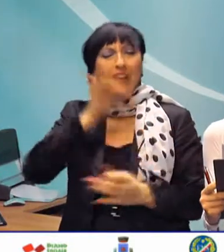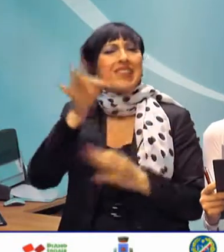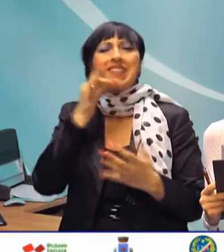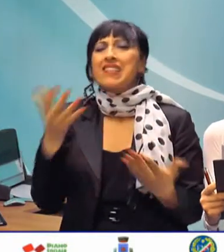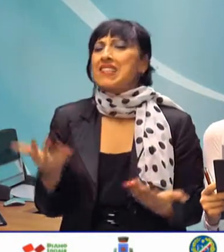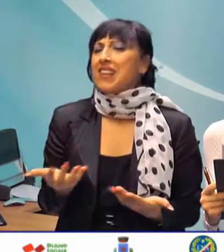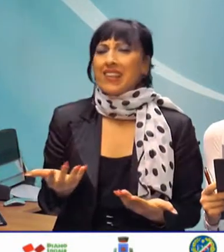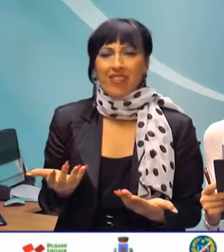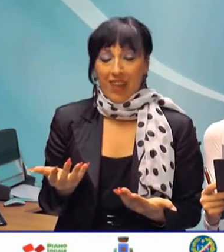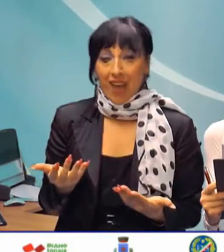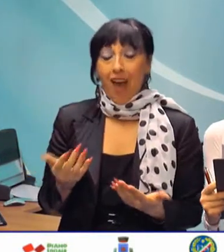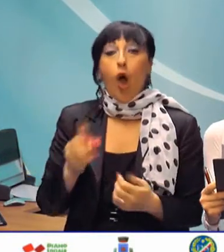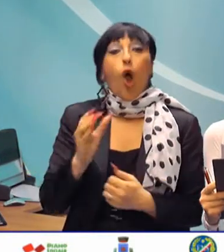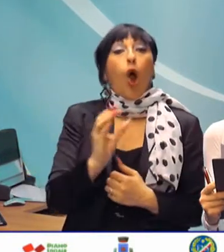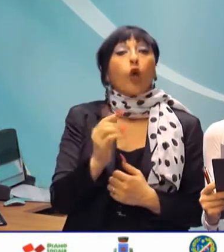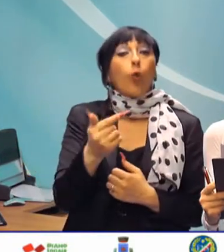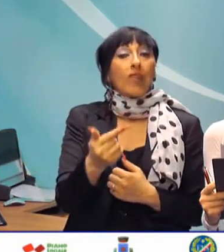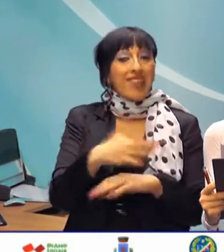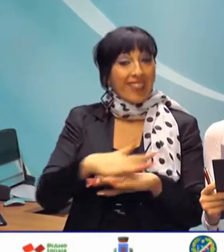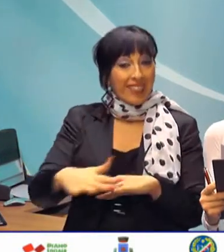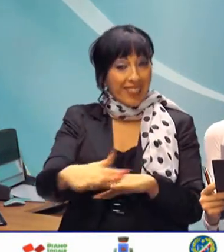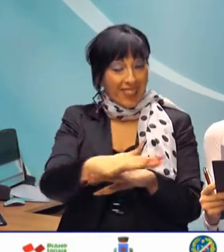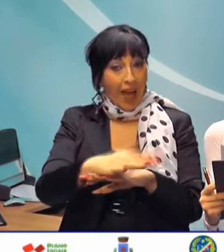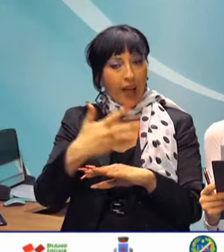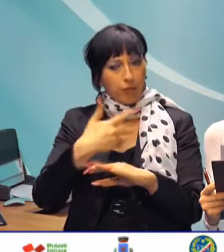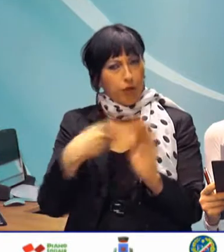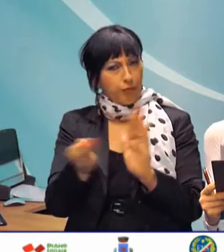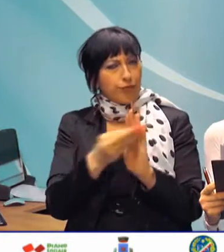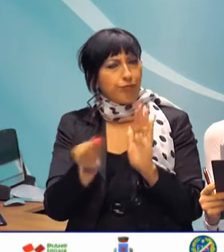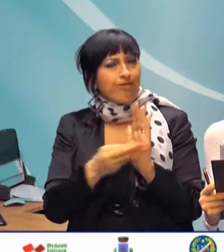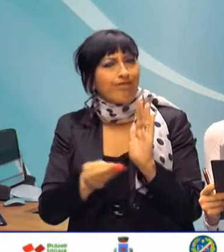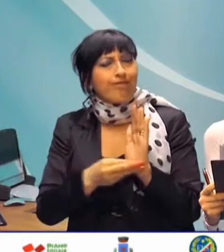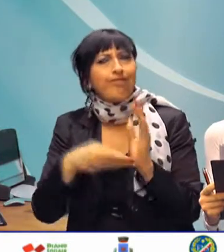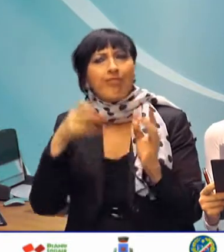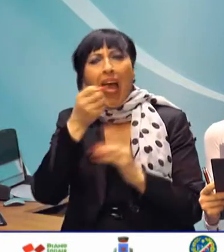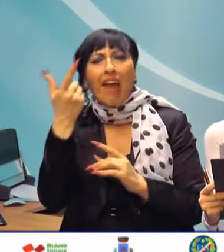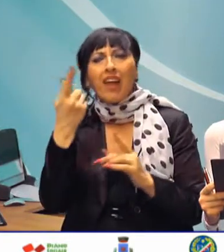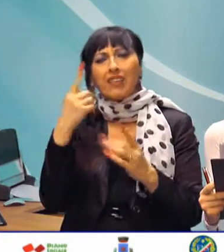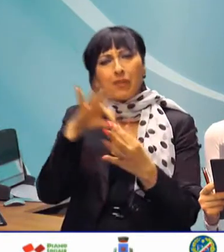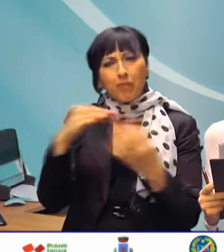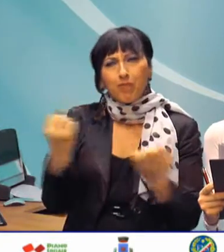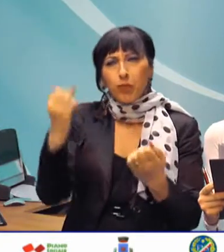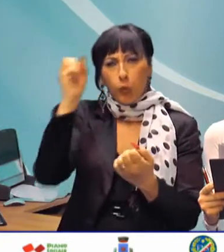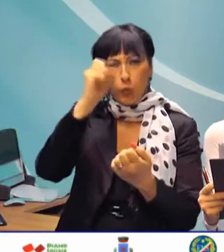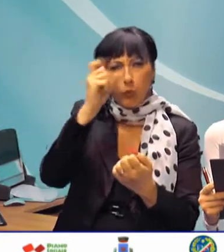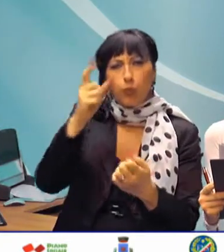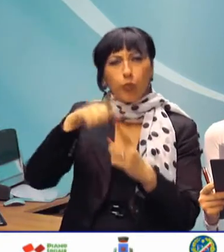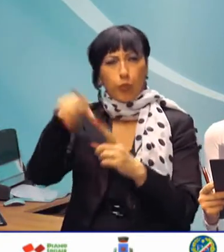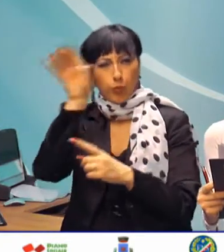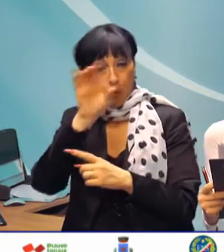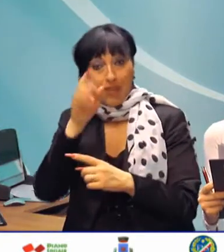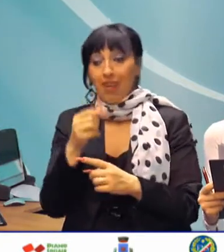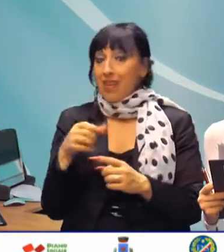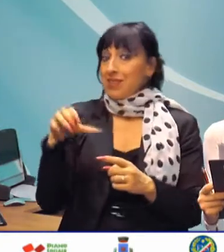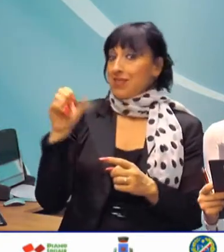A Contursi Terme continuano gli eventi legati alla promozione turistica e culturale. Sabato scorso, negli eleganti